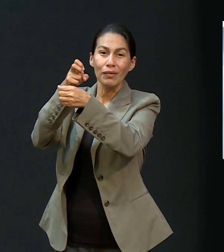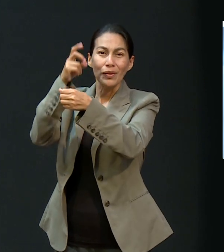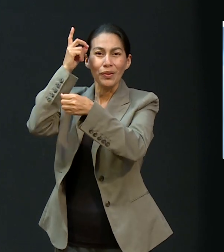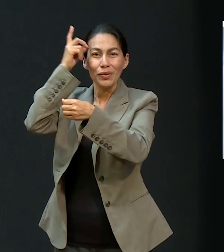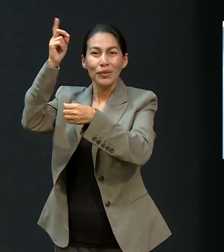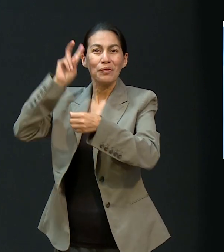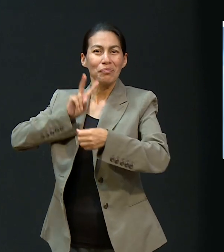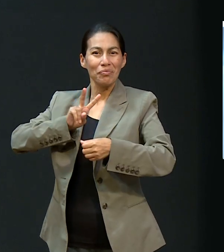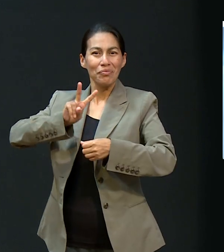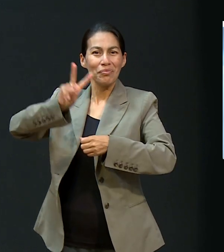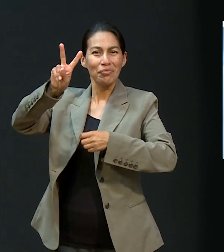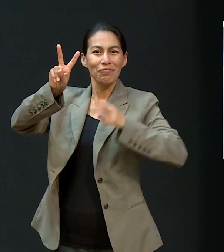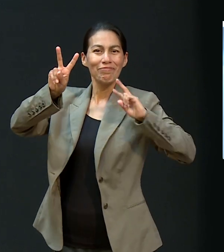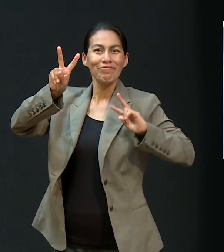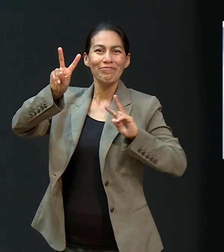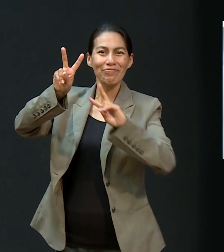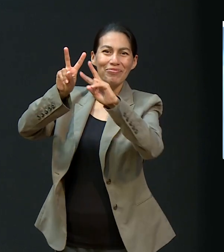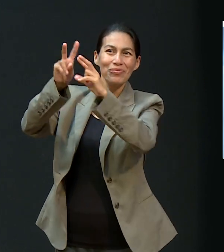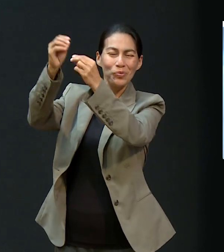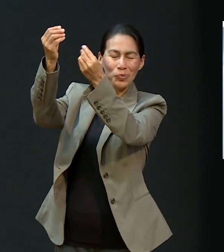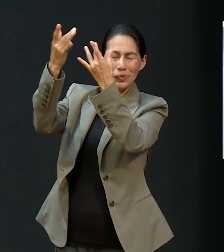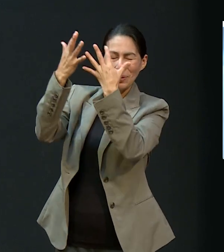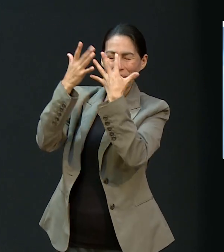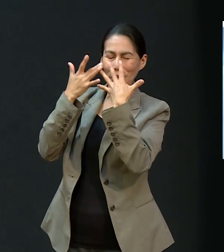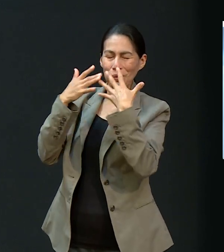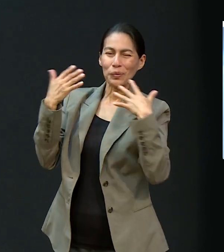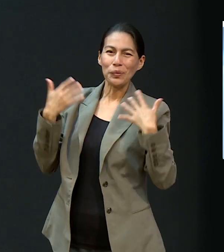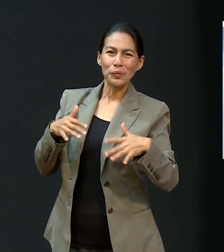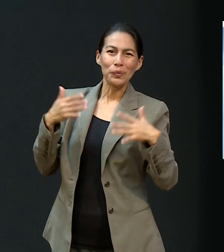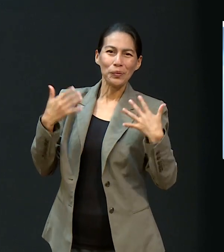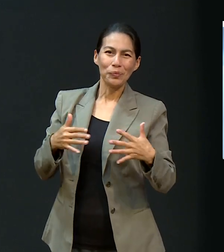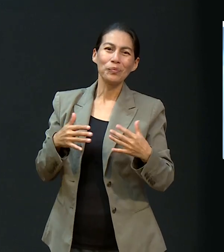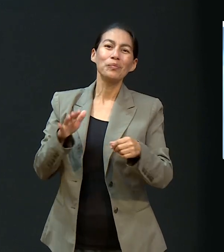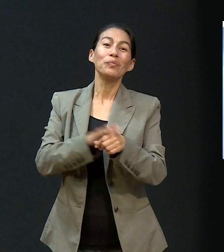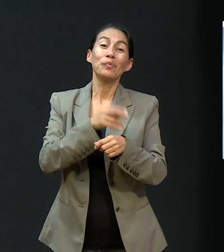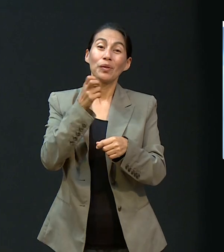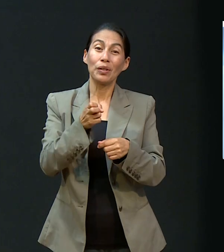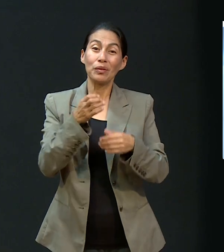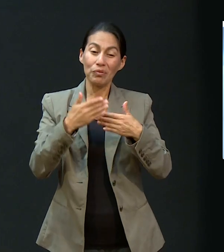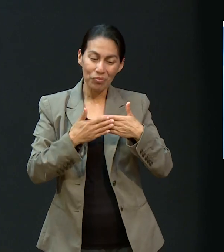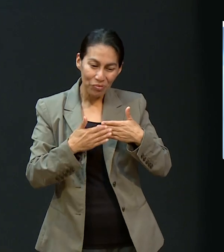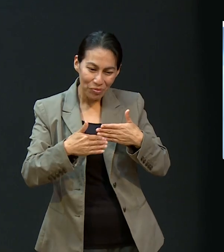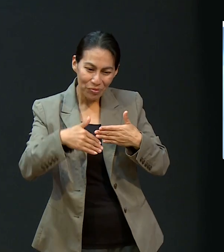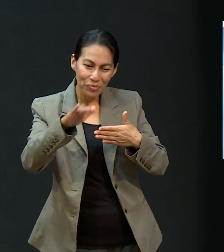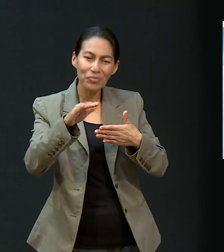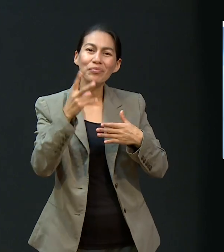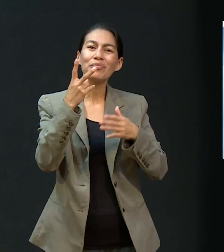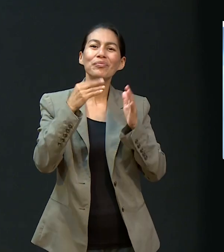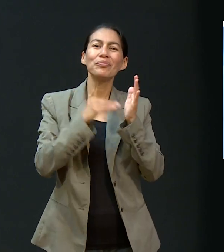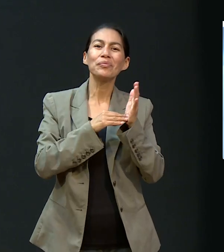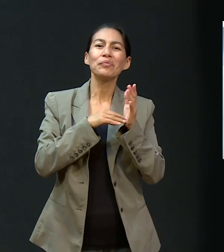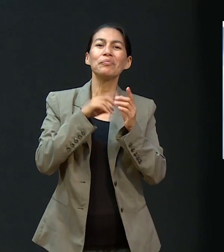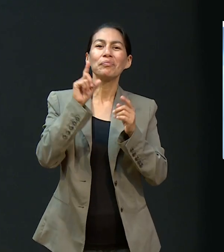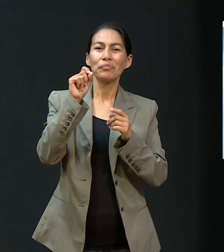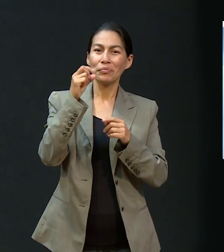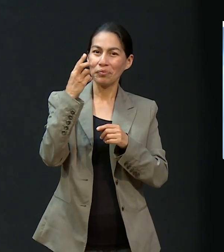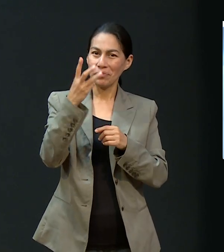presente que nos aleje de Dios. Por eso el 2023 se presenta maravillosamente positivo,